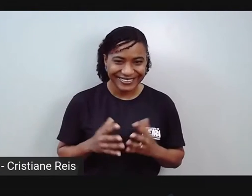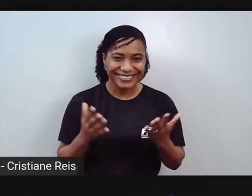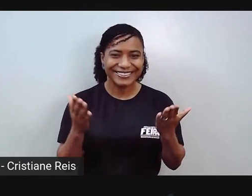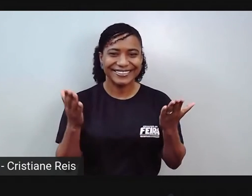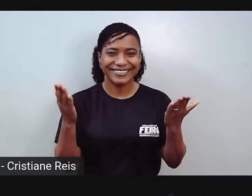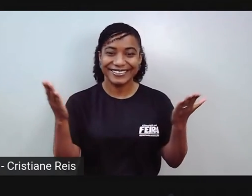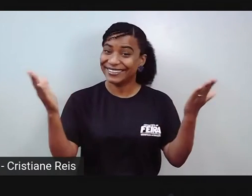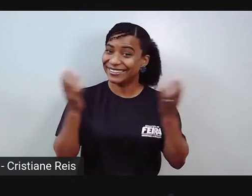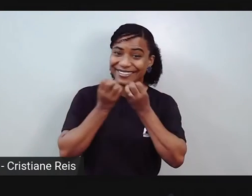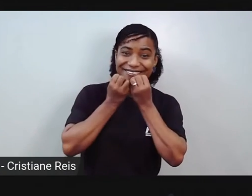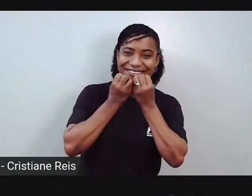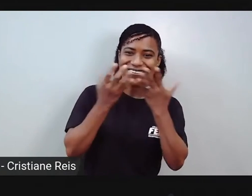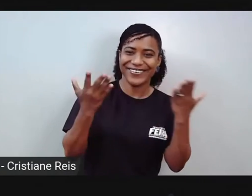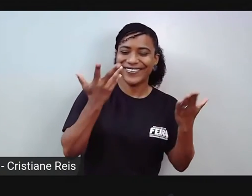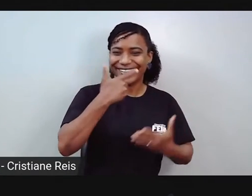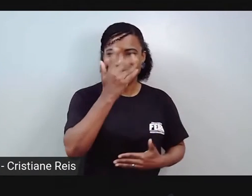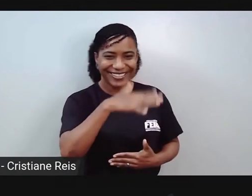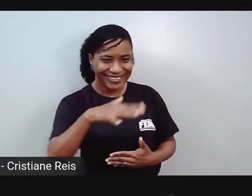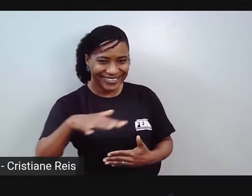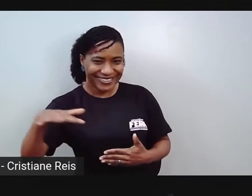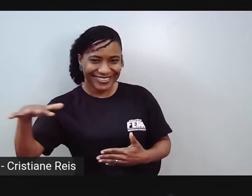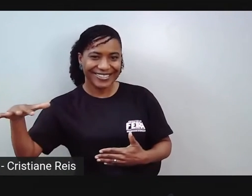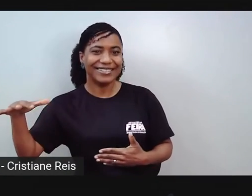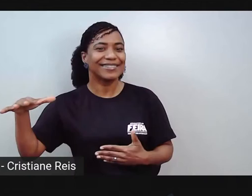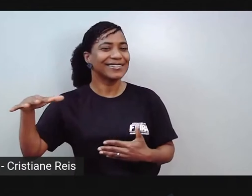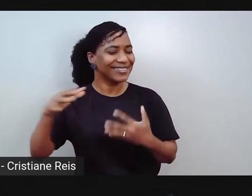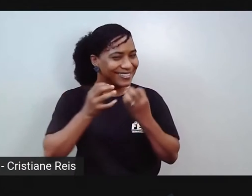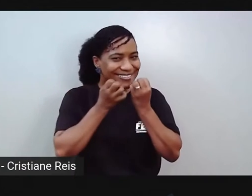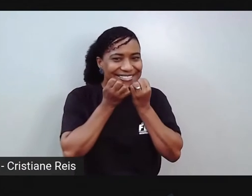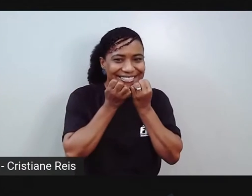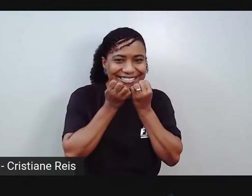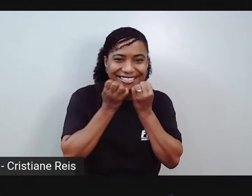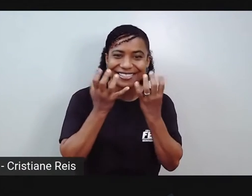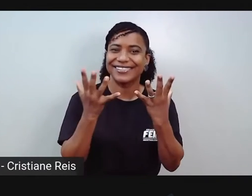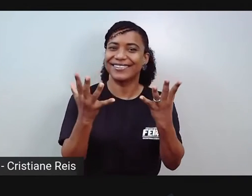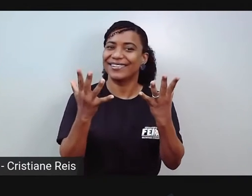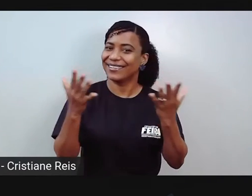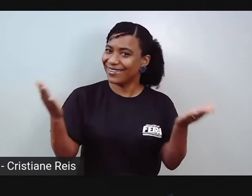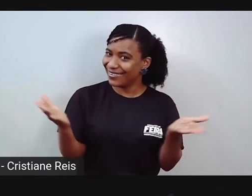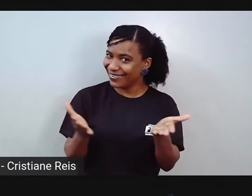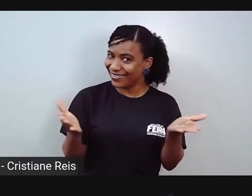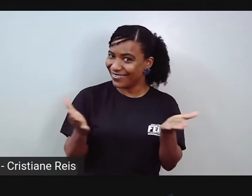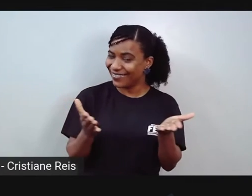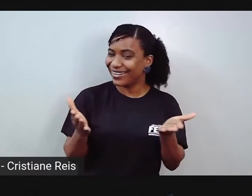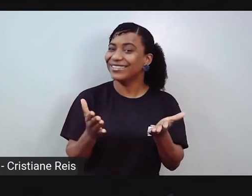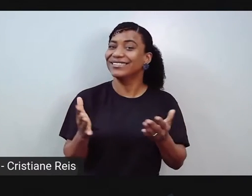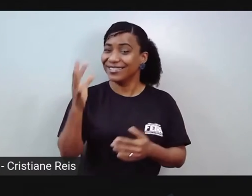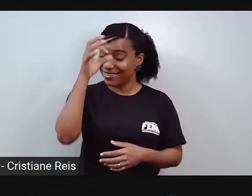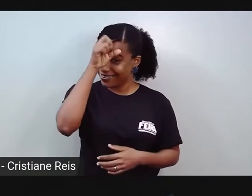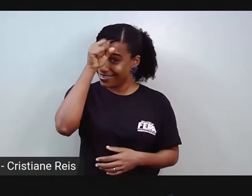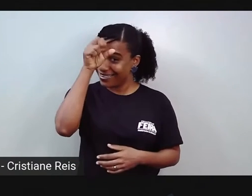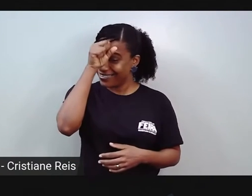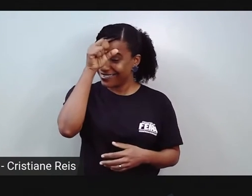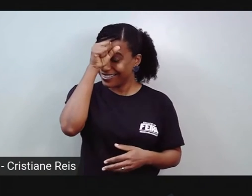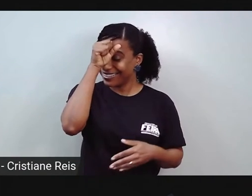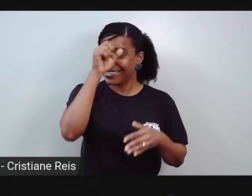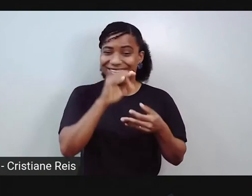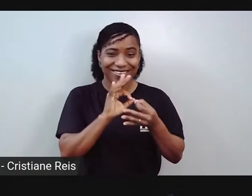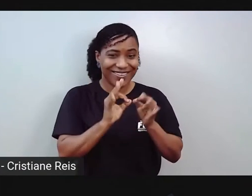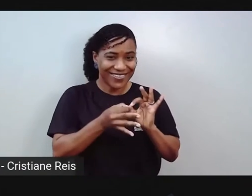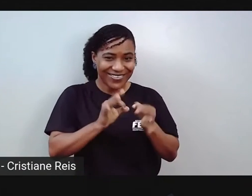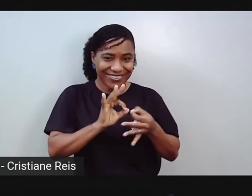Oi, meninada. Meninada, chegou a hora da oficina. É, isso mesmo.